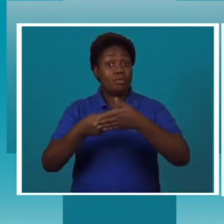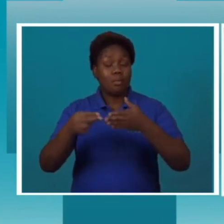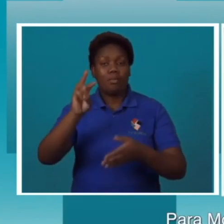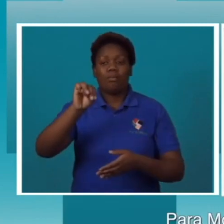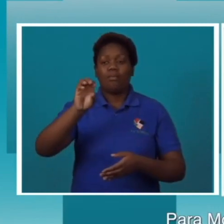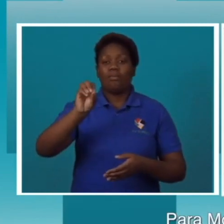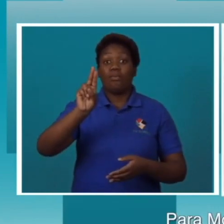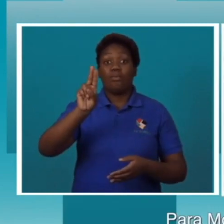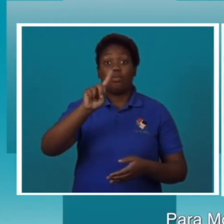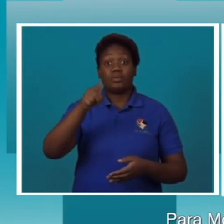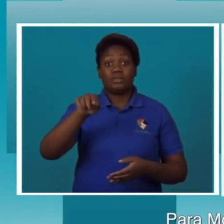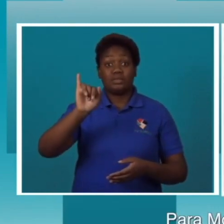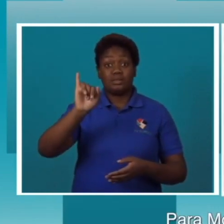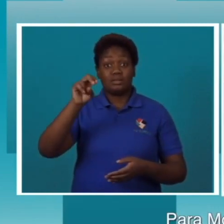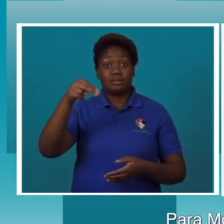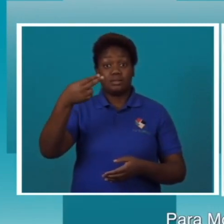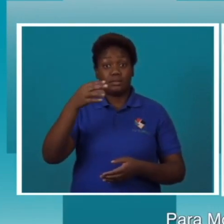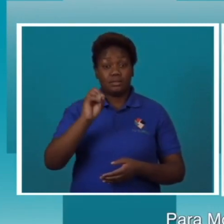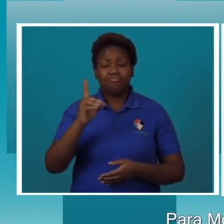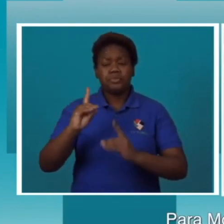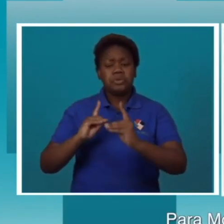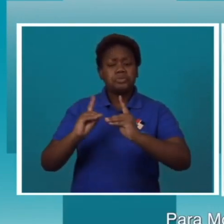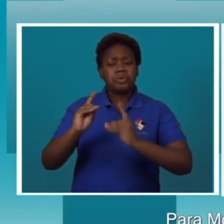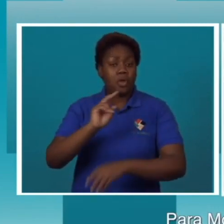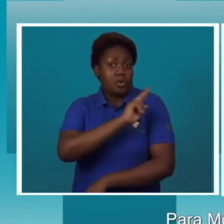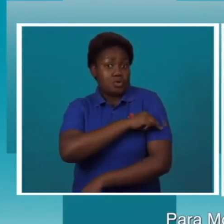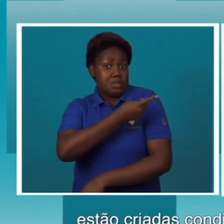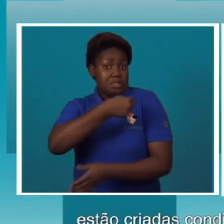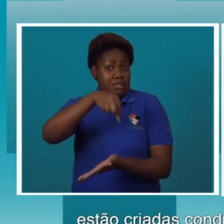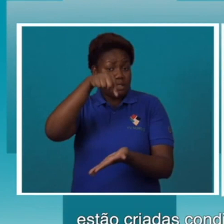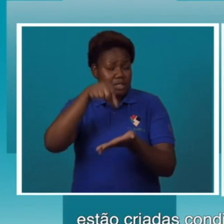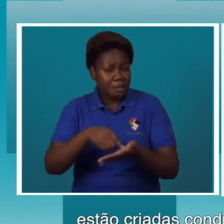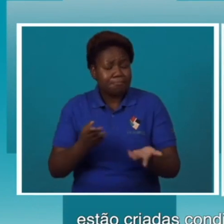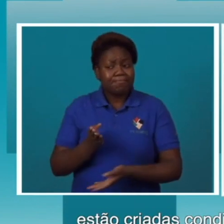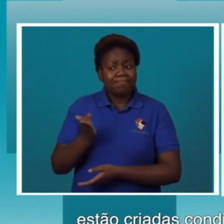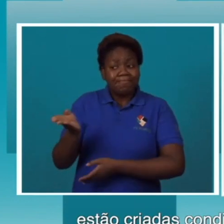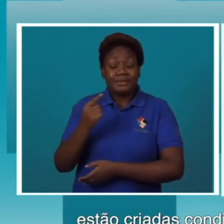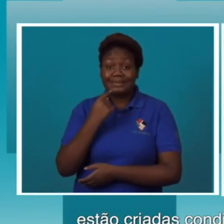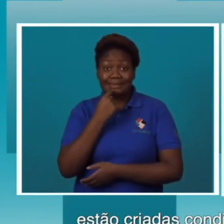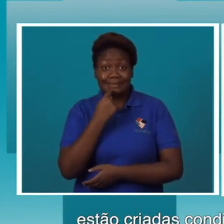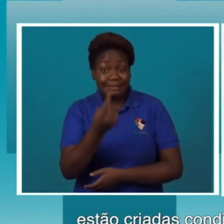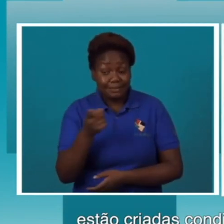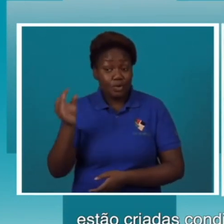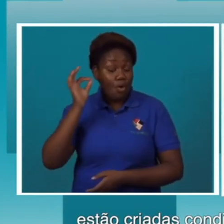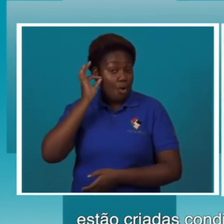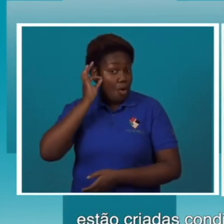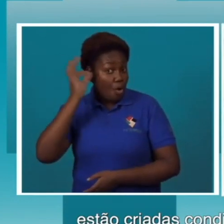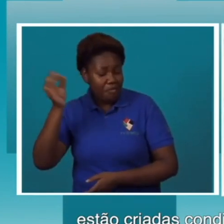Para Mouzinho Said, diretor do Hospital Central de Maputo, estão criadas as condições para se ultrapassar barreiras de